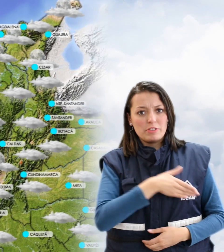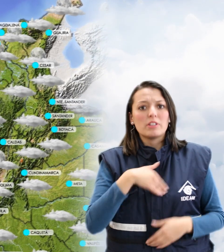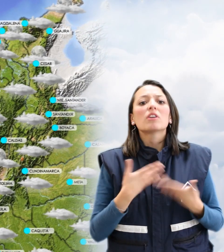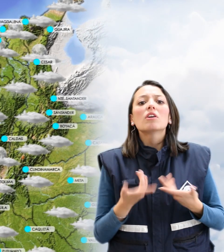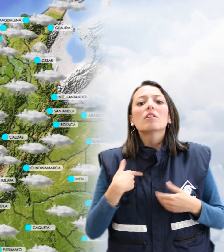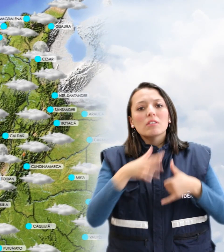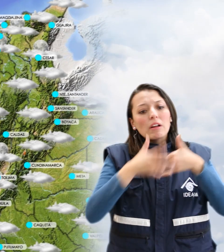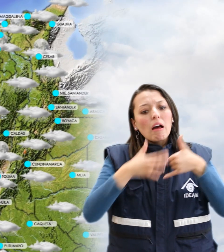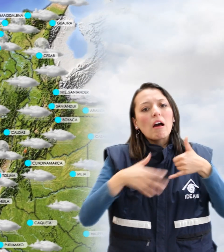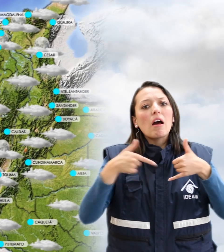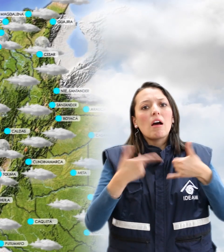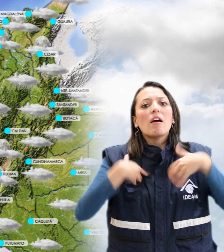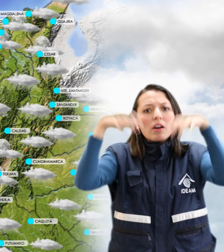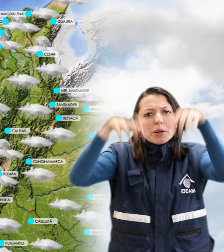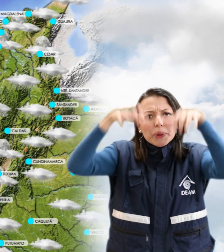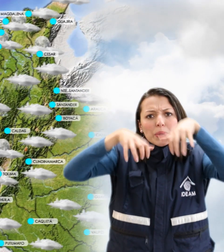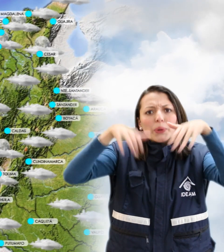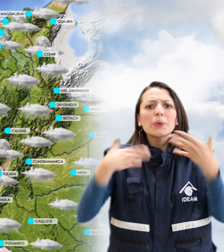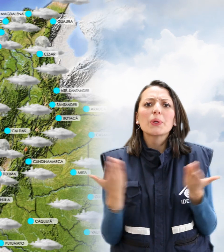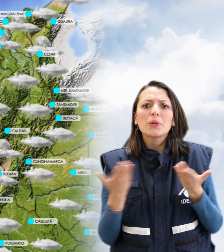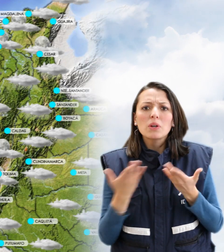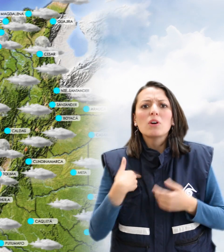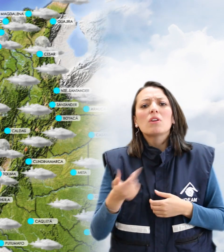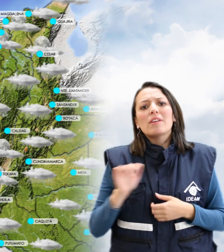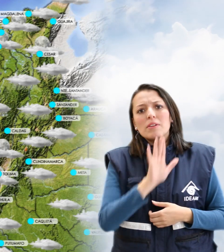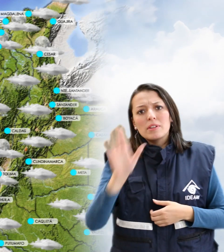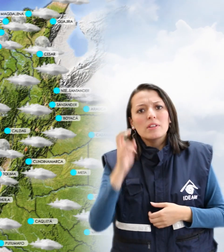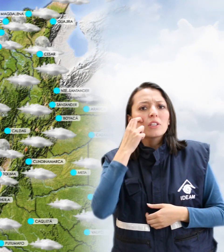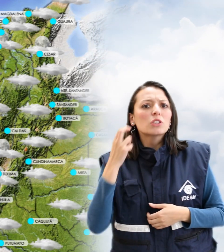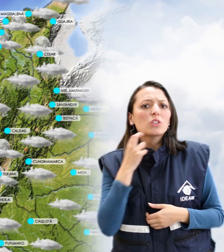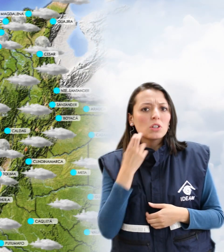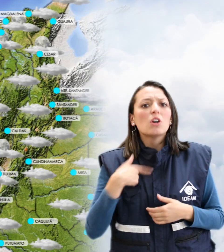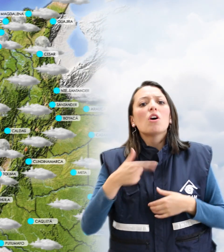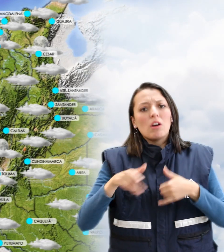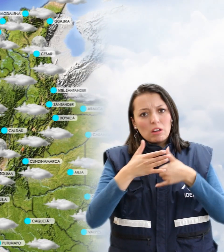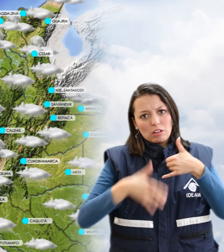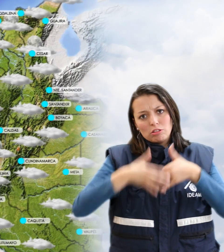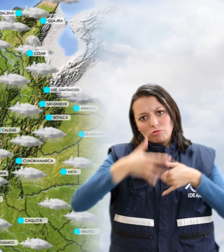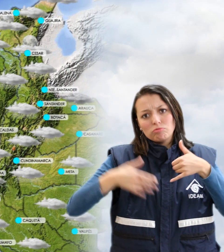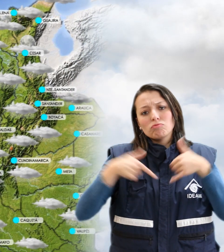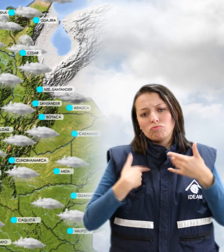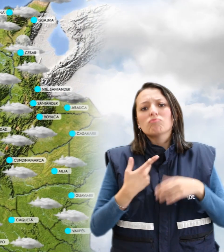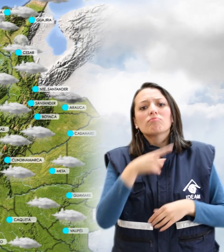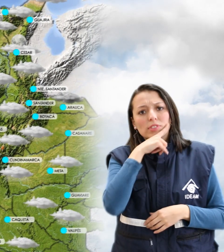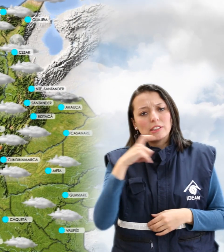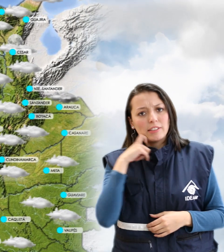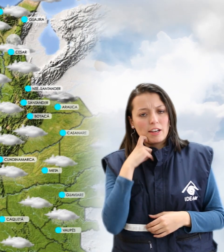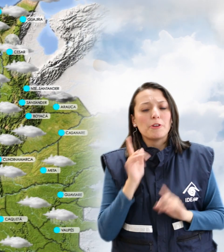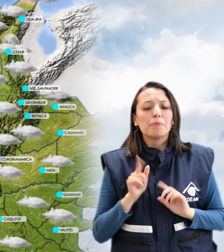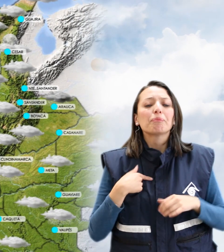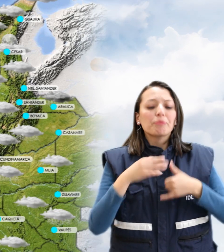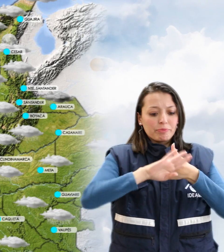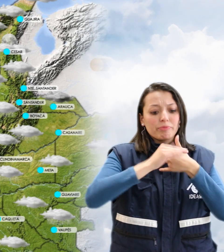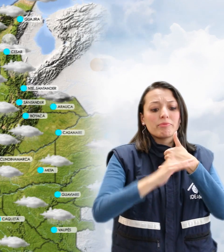región pacífica se presentarán precipitaciones especialmente en el departamento de Chocó y el resto del área con condiciones secas. En